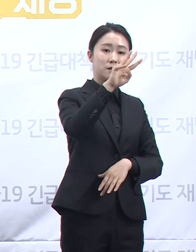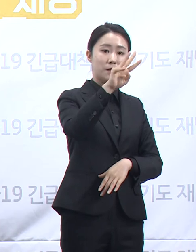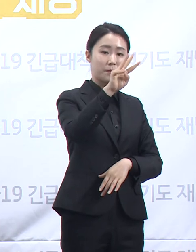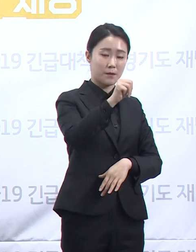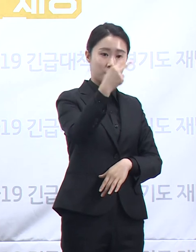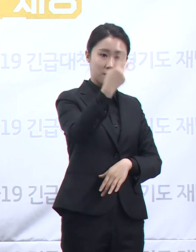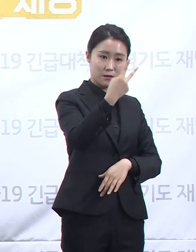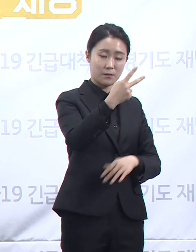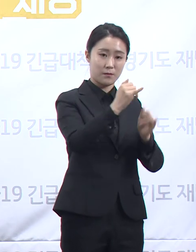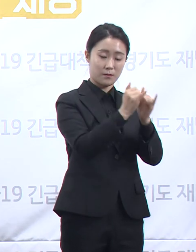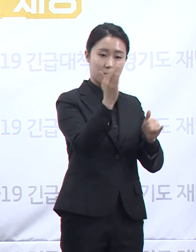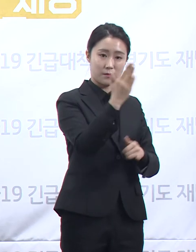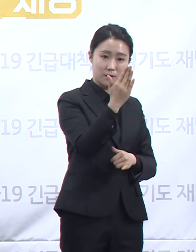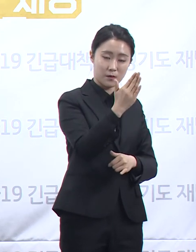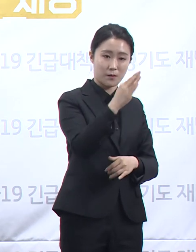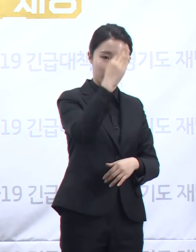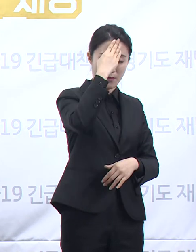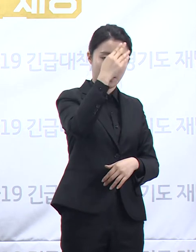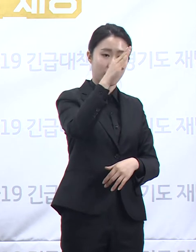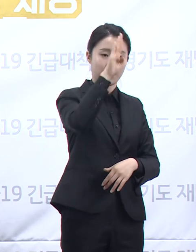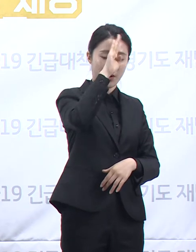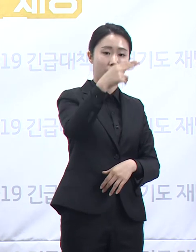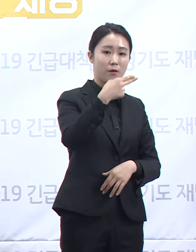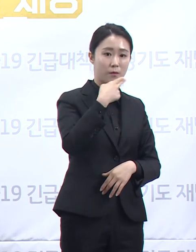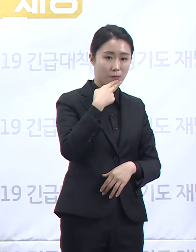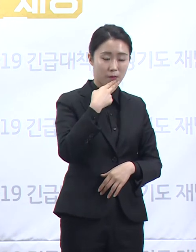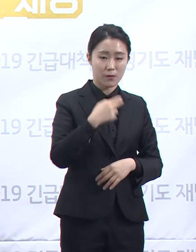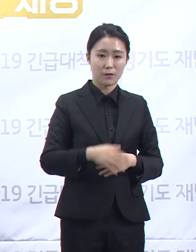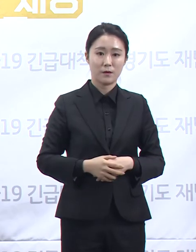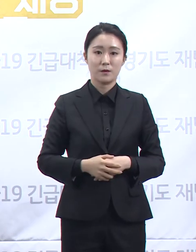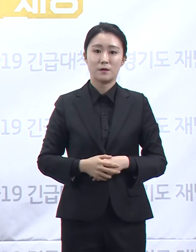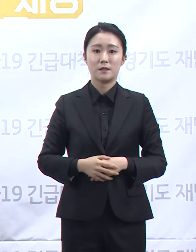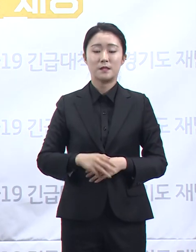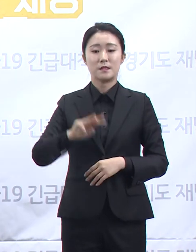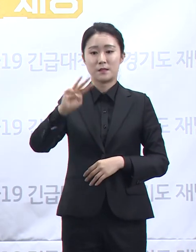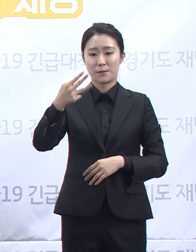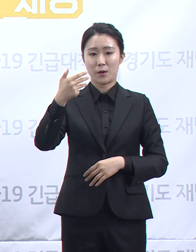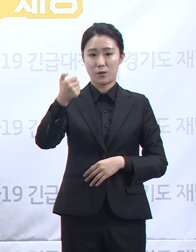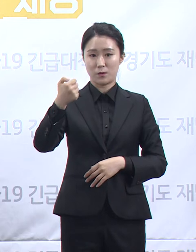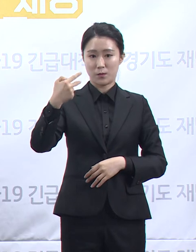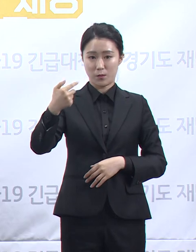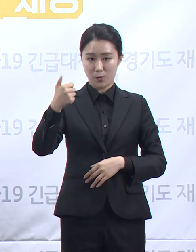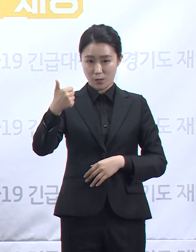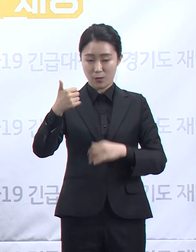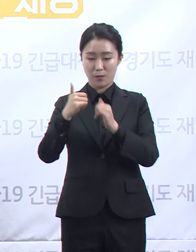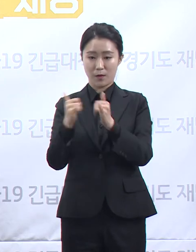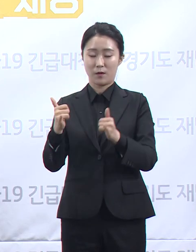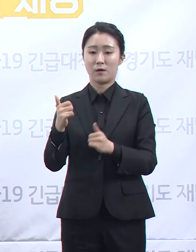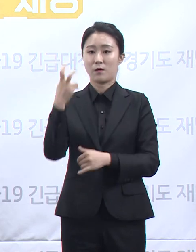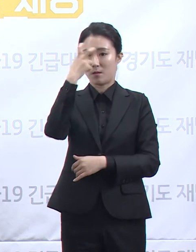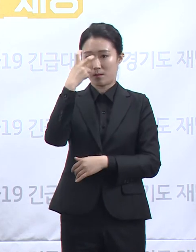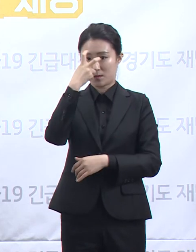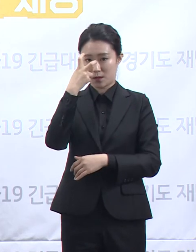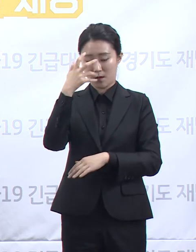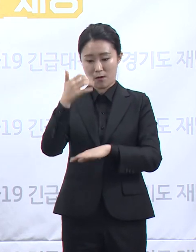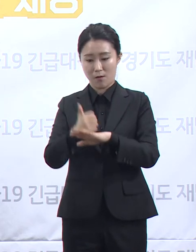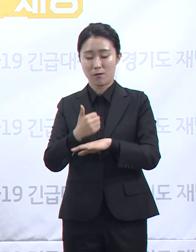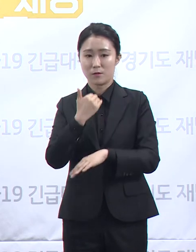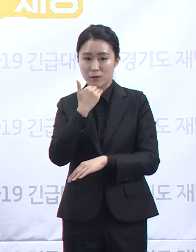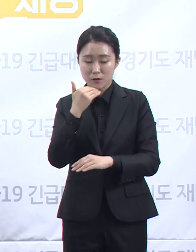82명이 양성 판정을 받았고 355명은 결과를 기다리는 중입니다. 나머지 1만